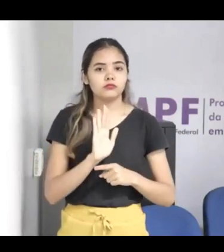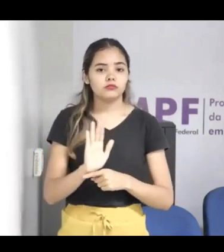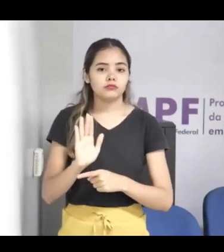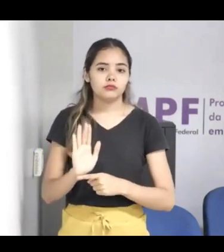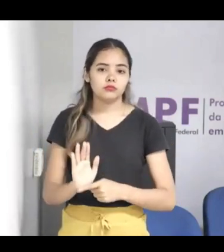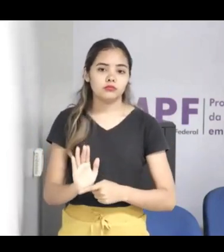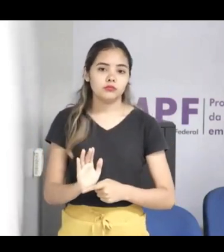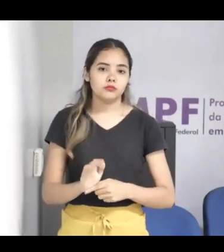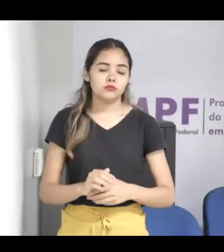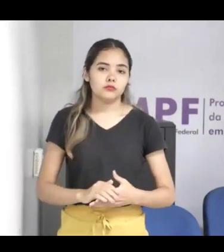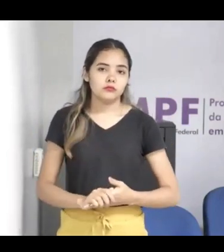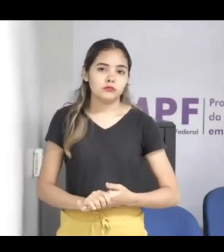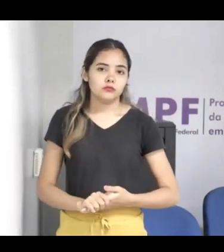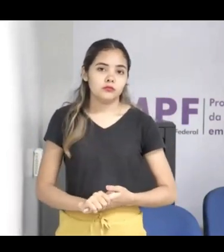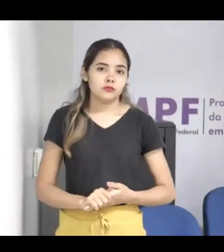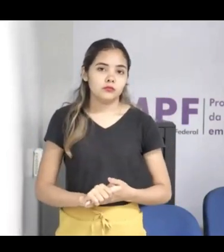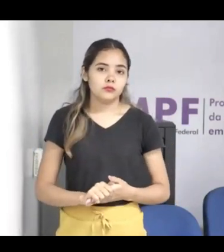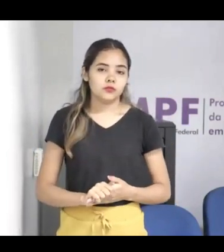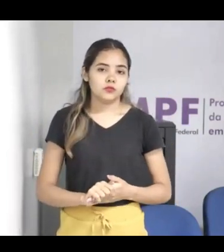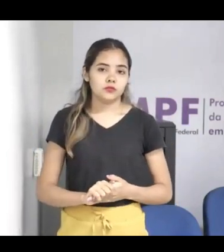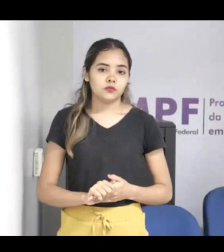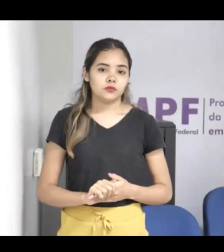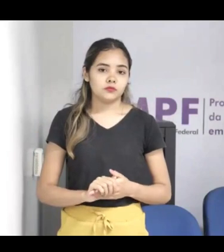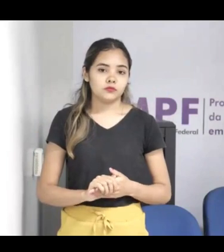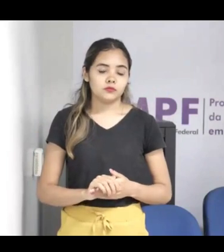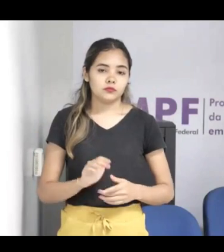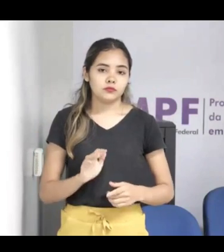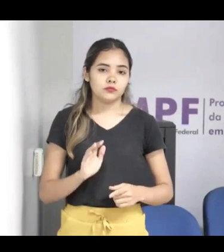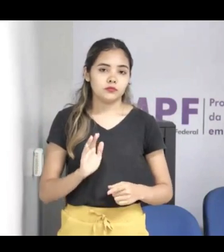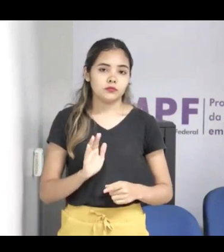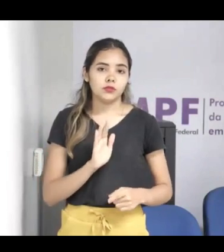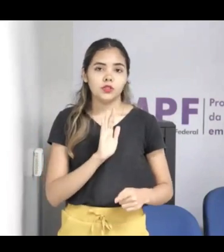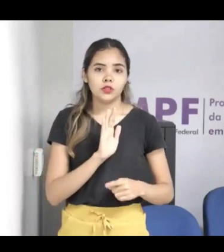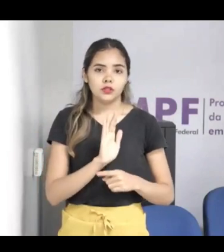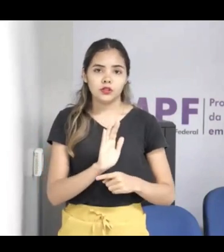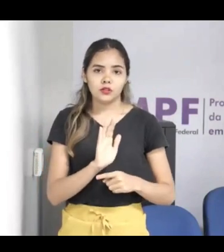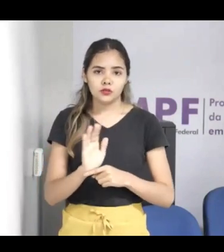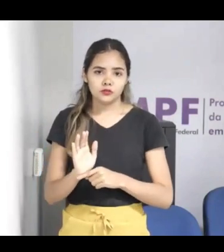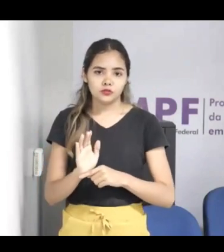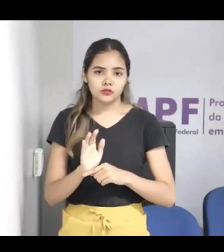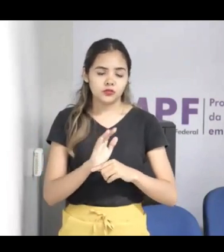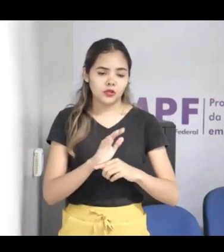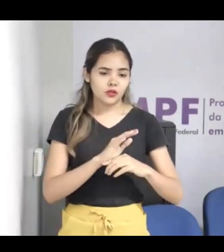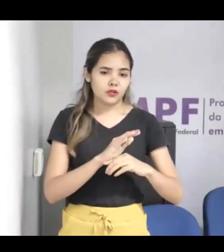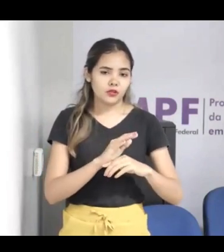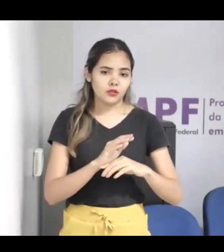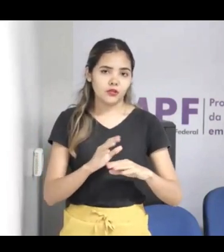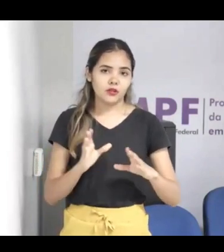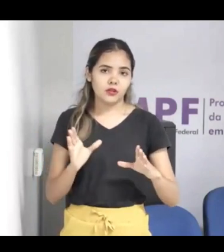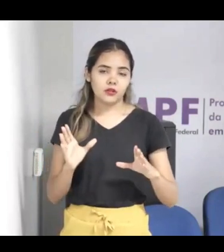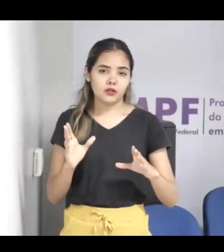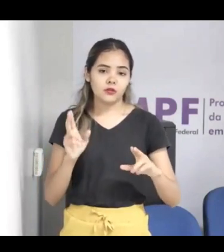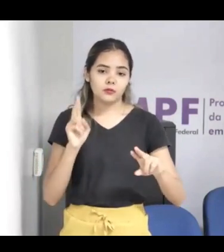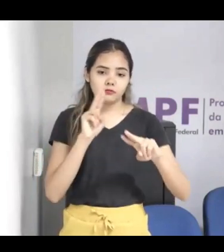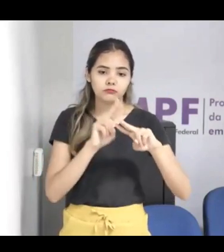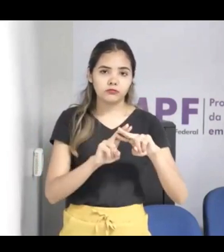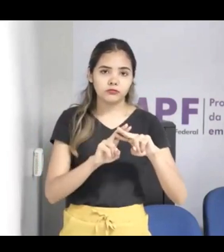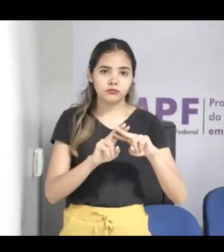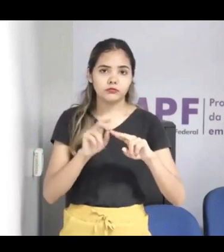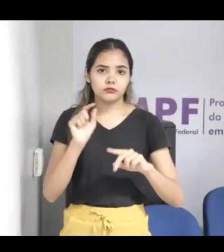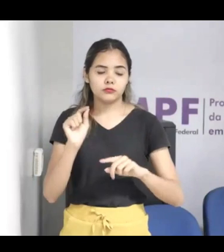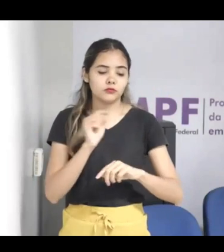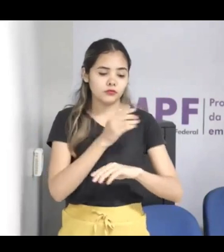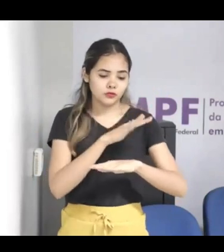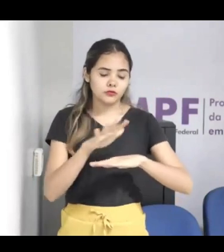trabalhando bastante aí para combater essa questão do abuso online de crianças. Bom, eu já fui